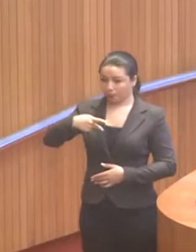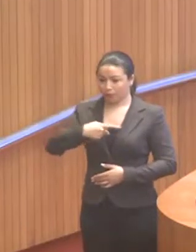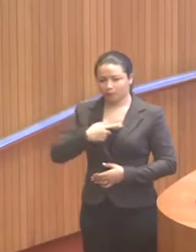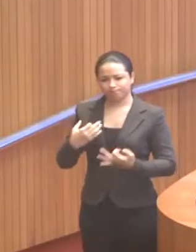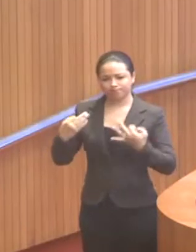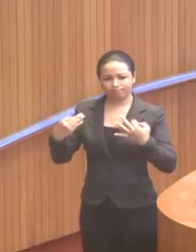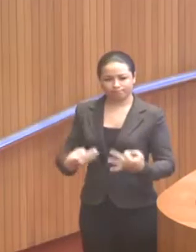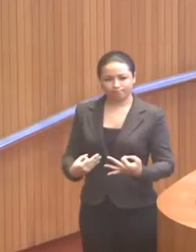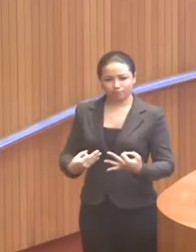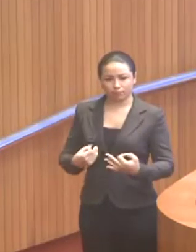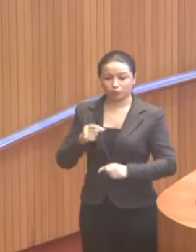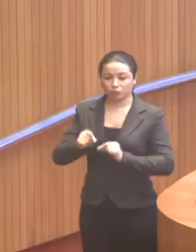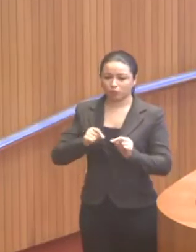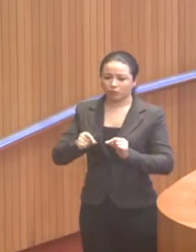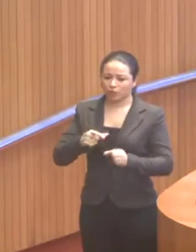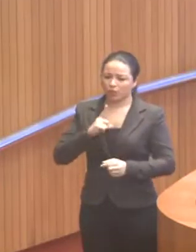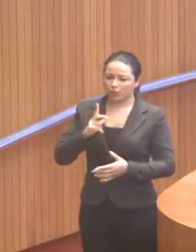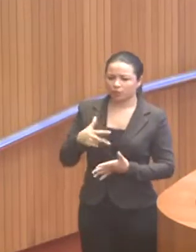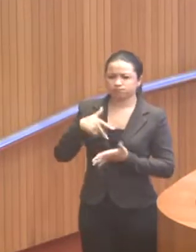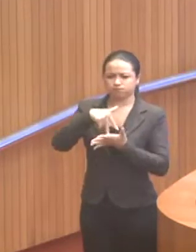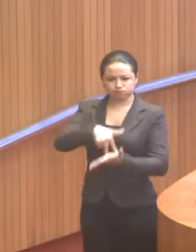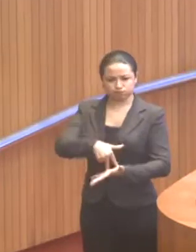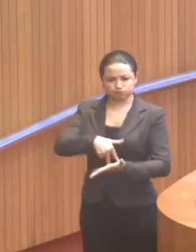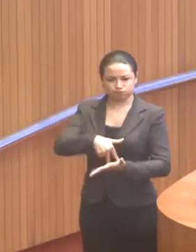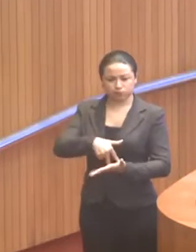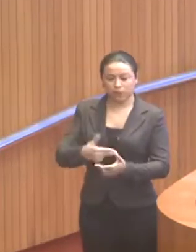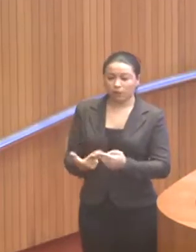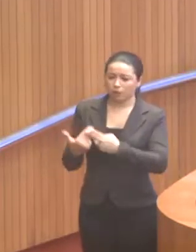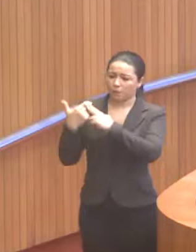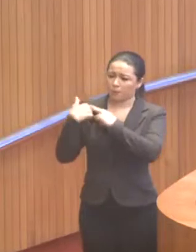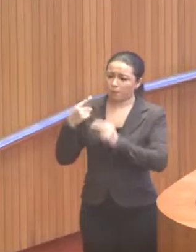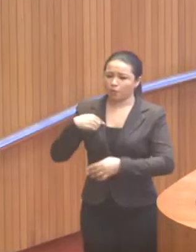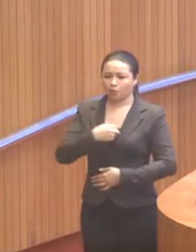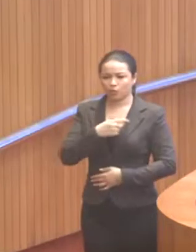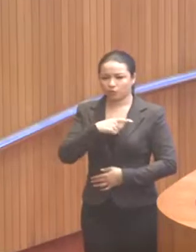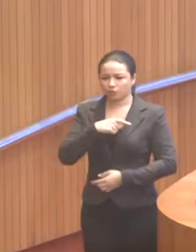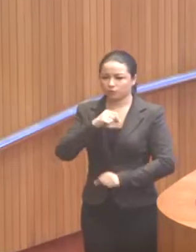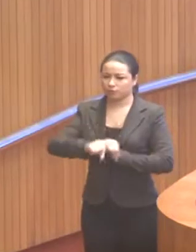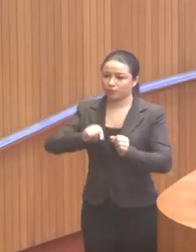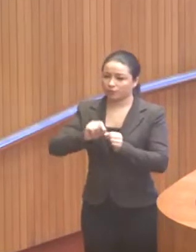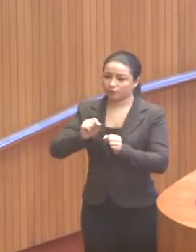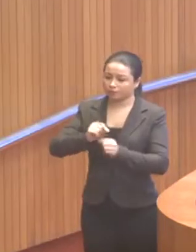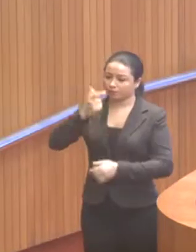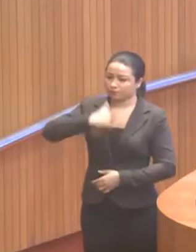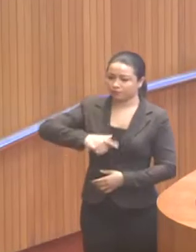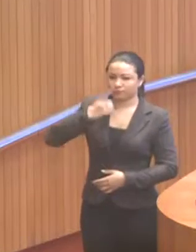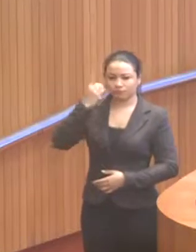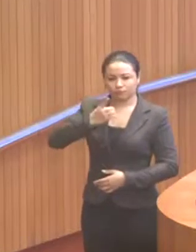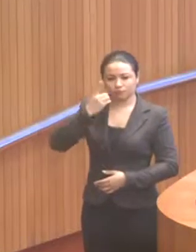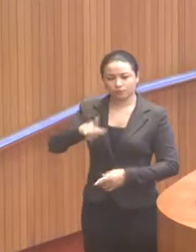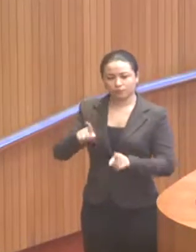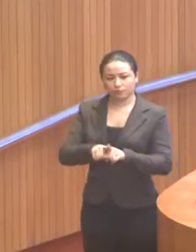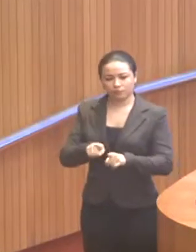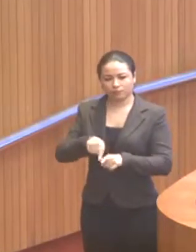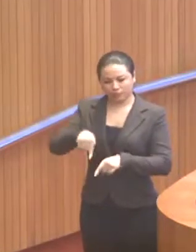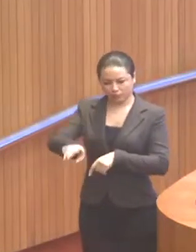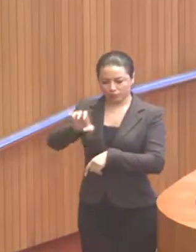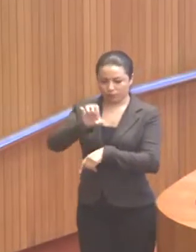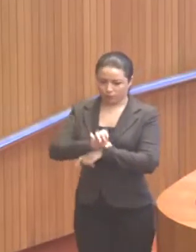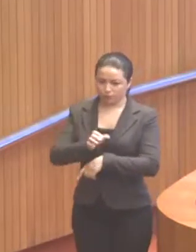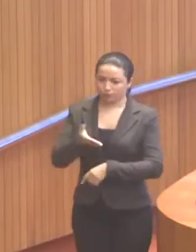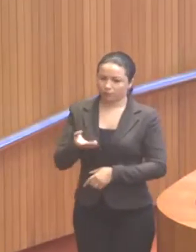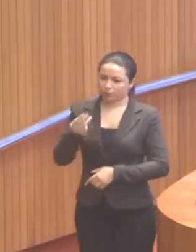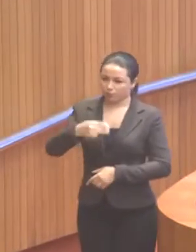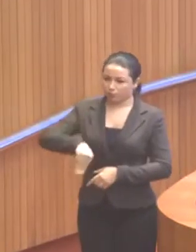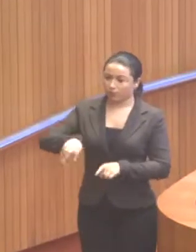a minha certeza estão muito firmes de que o papel que nós deveríamos cumprir como parlamentar e como deputado estadual